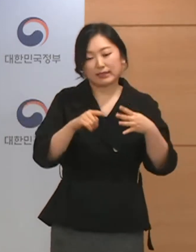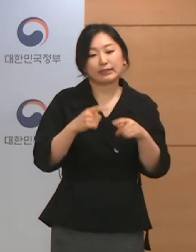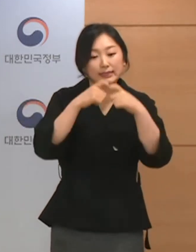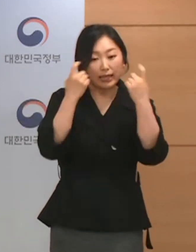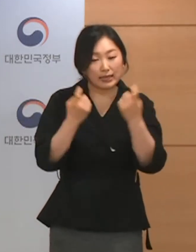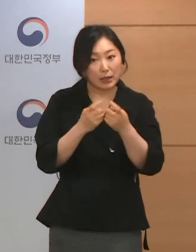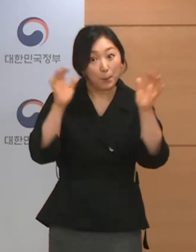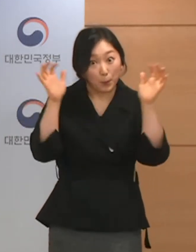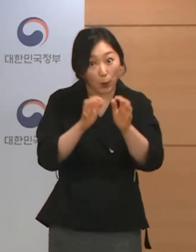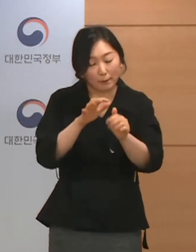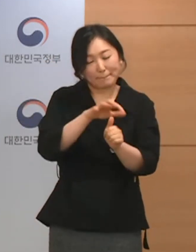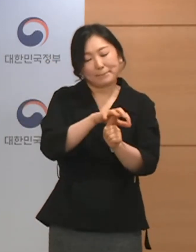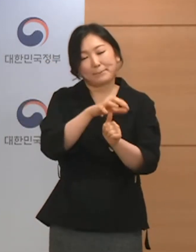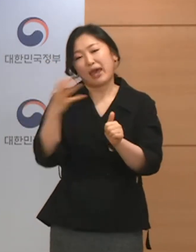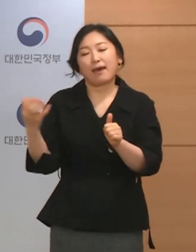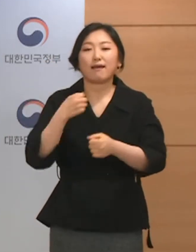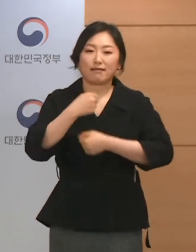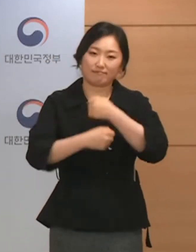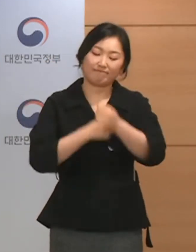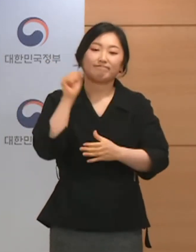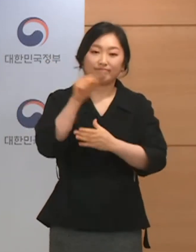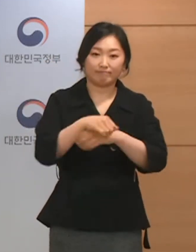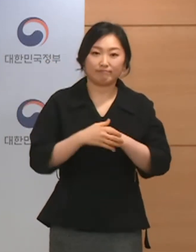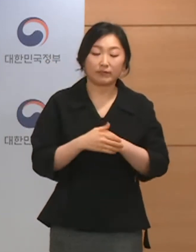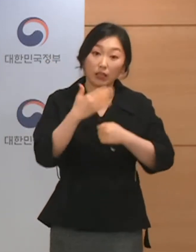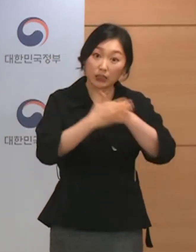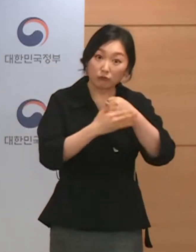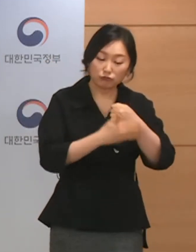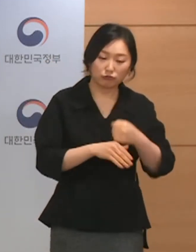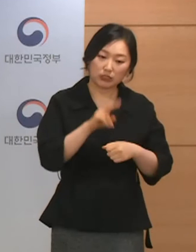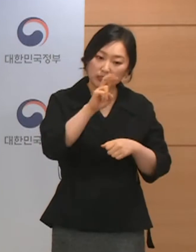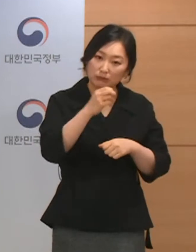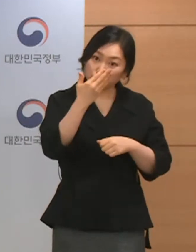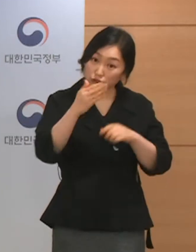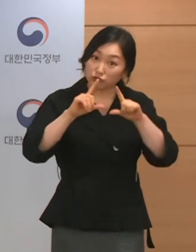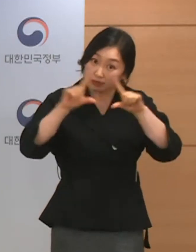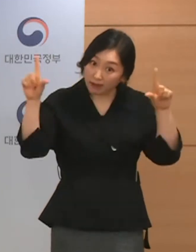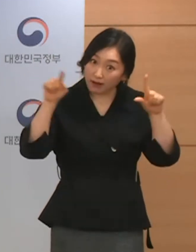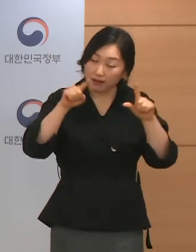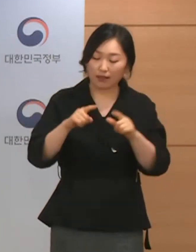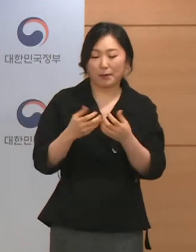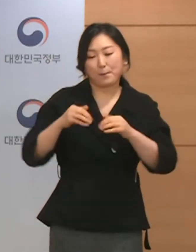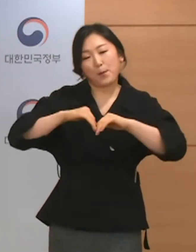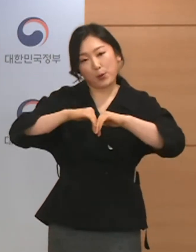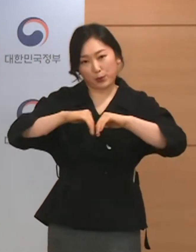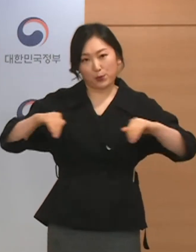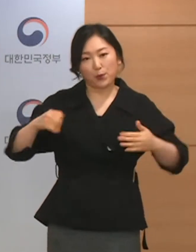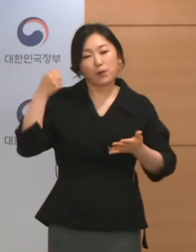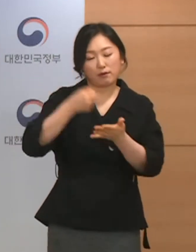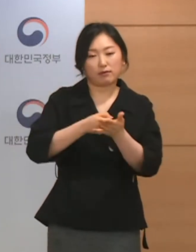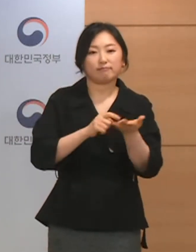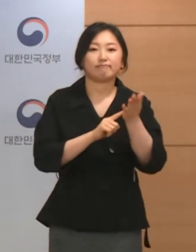해제할 예정입니다. 대구는 29일 별도로 결정하여 발표할 예정입니다.